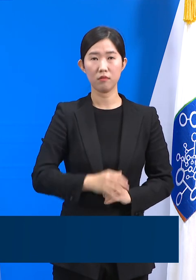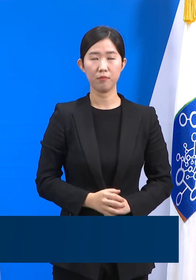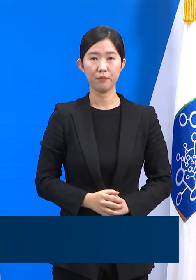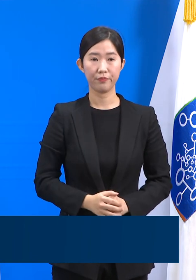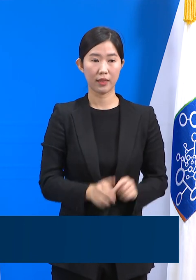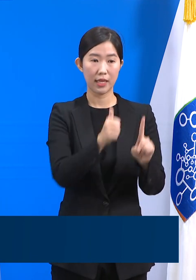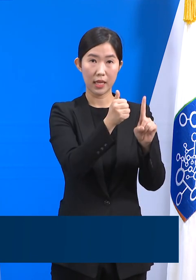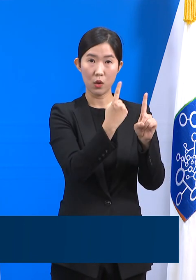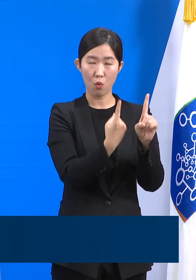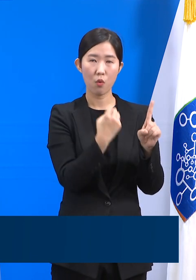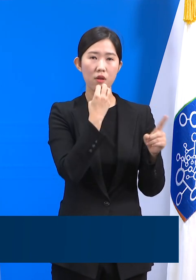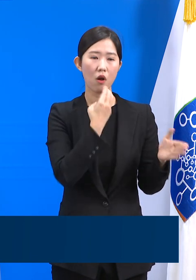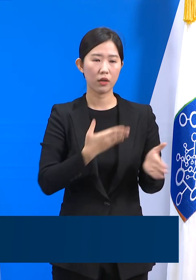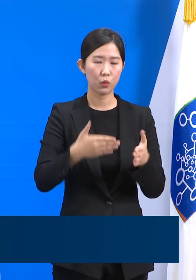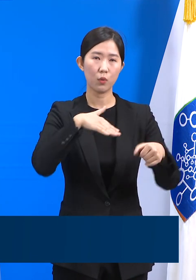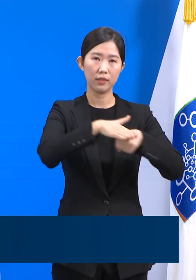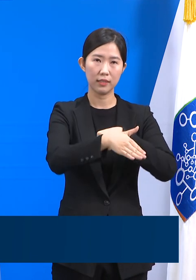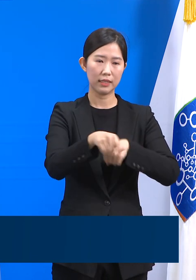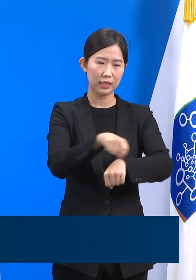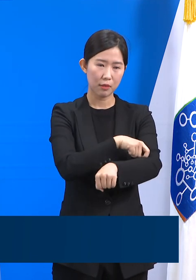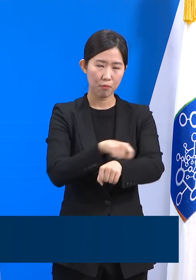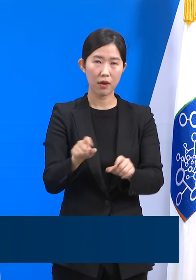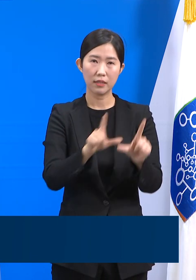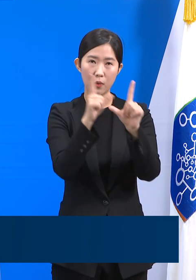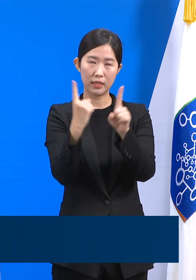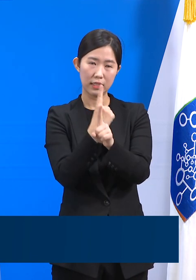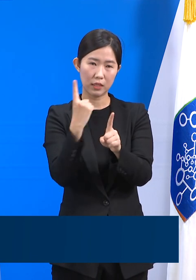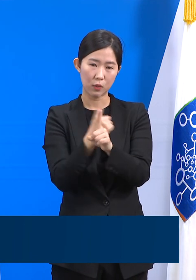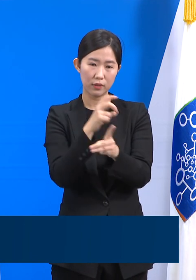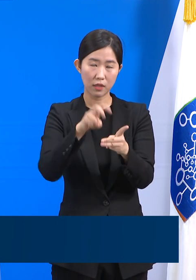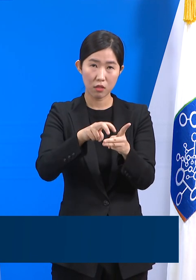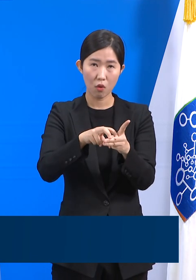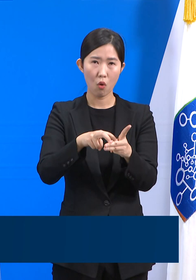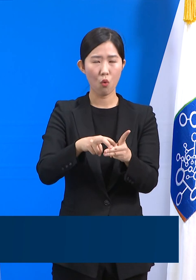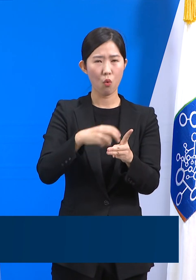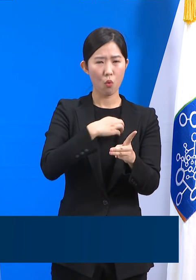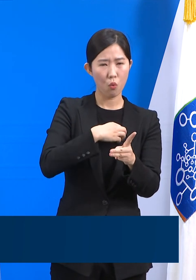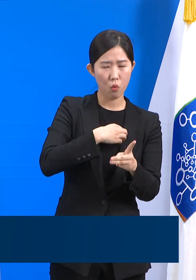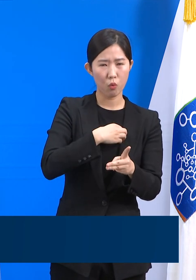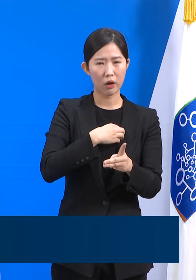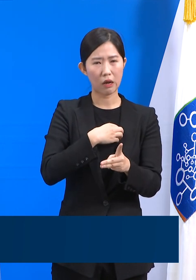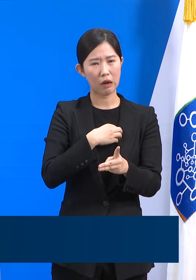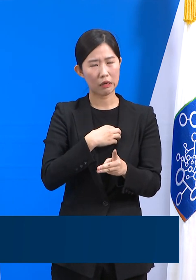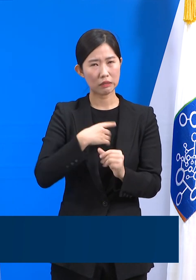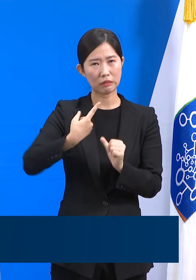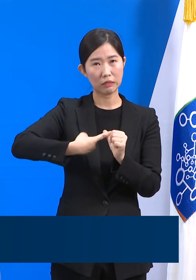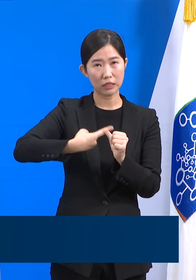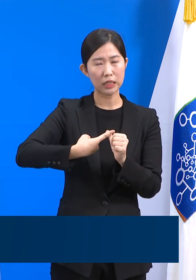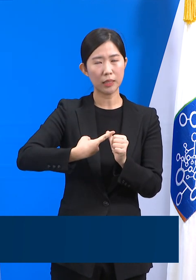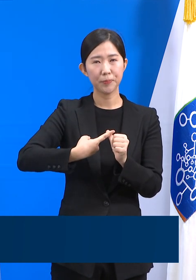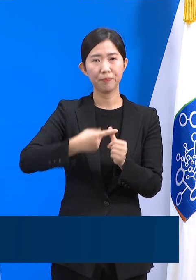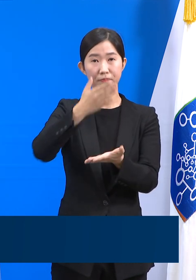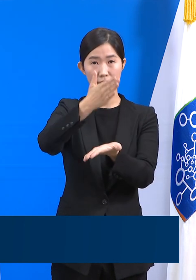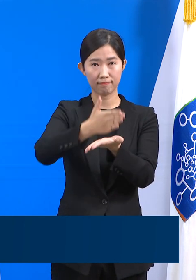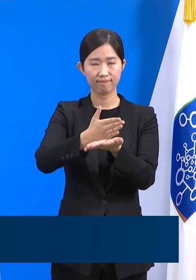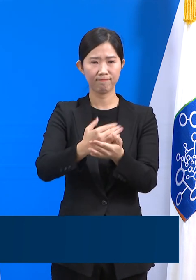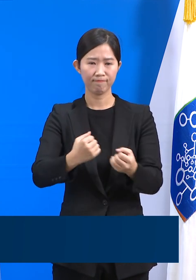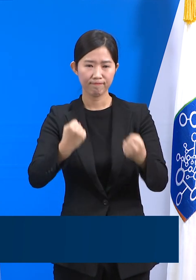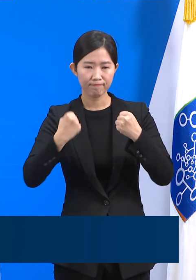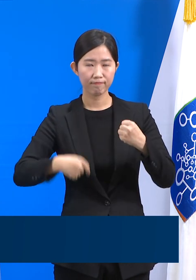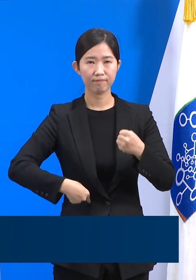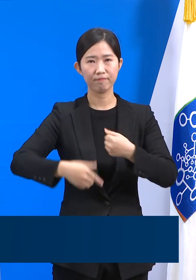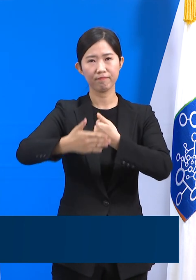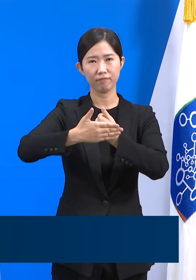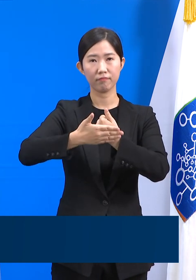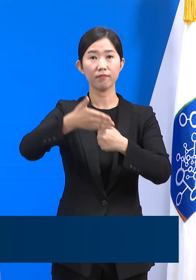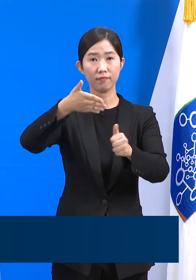특별생활치료센터에 대한 우려와 불신은 거두어주시고 응원의 눈길로 바라봐주시길 부탁드립니다.